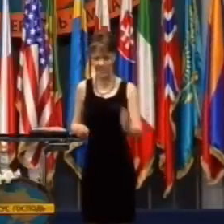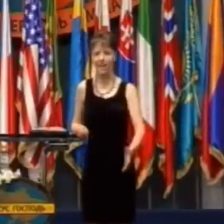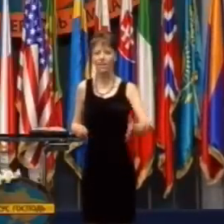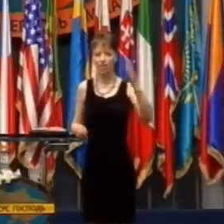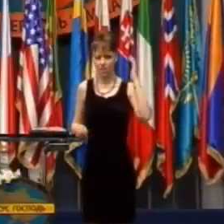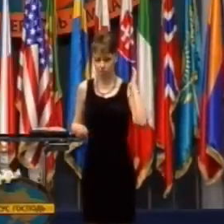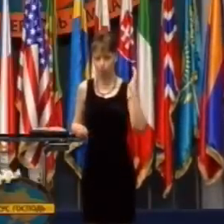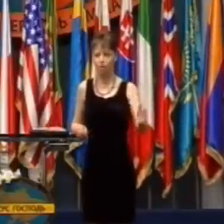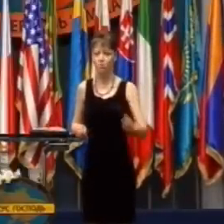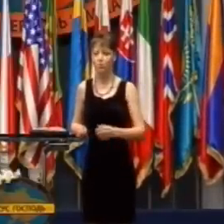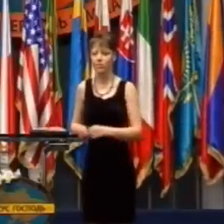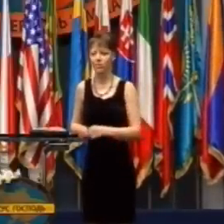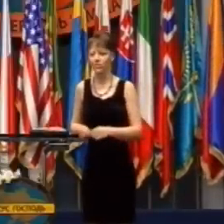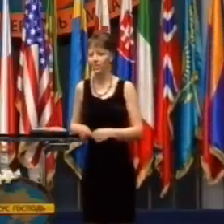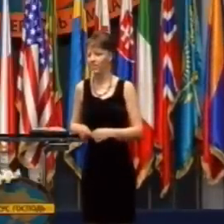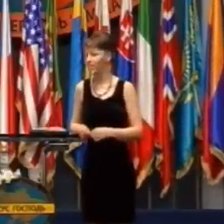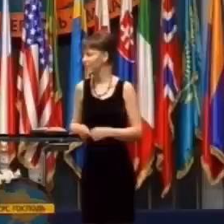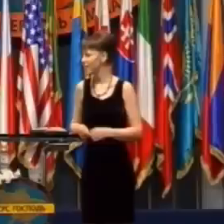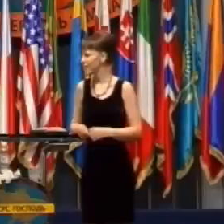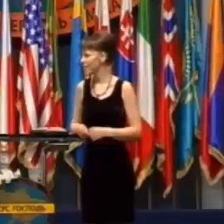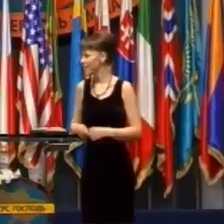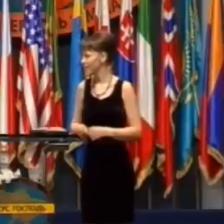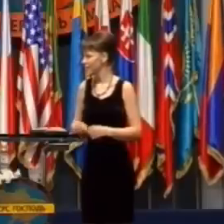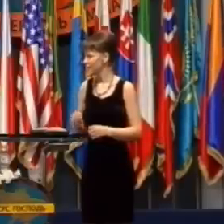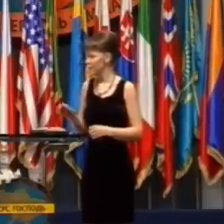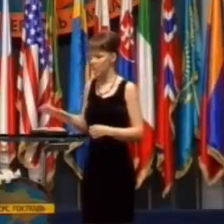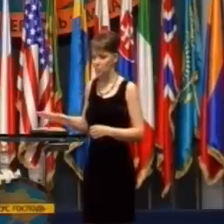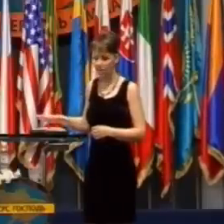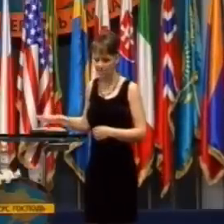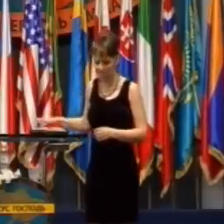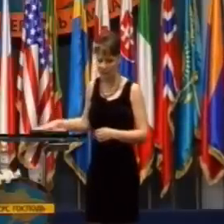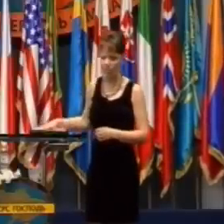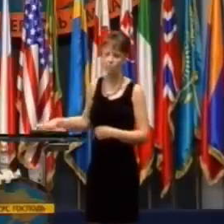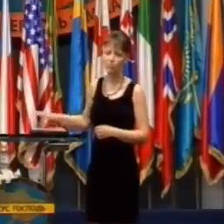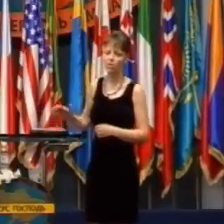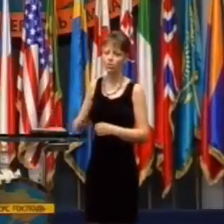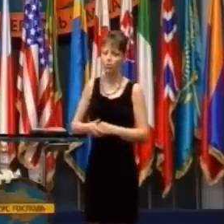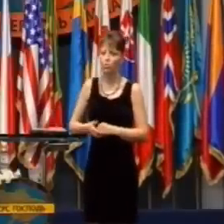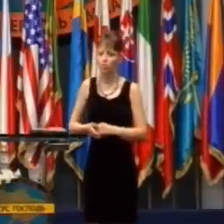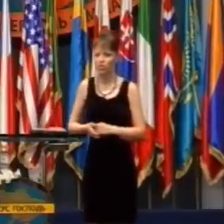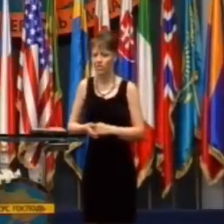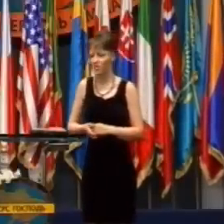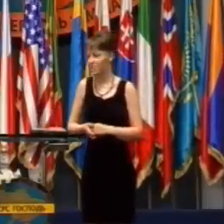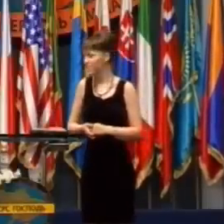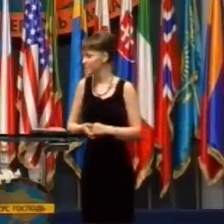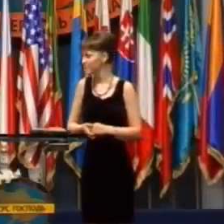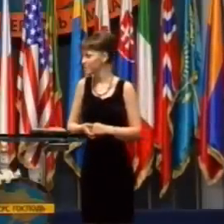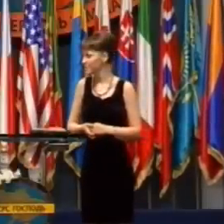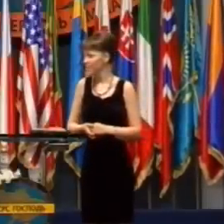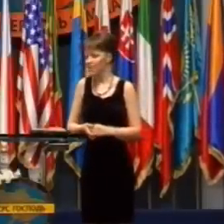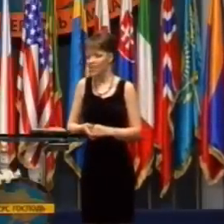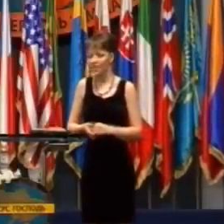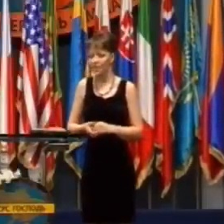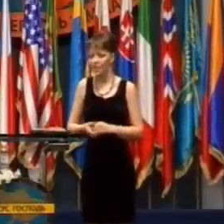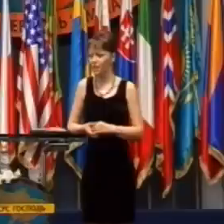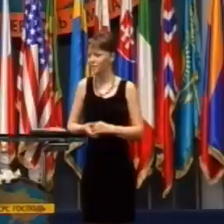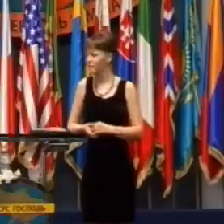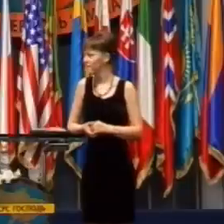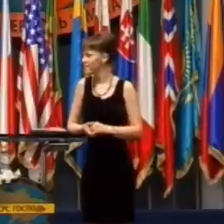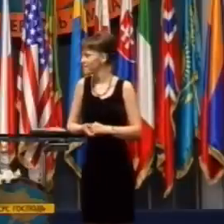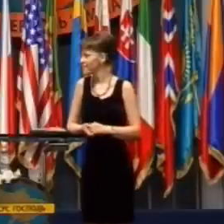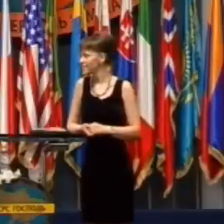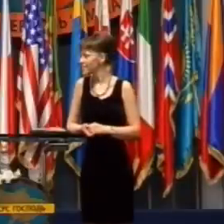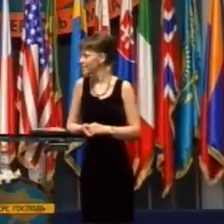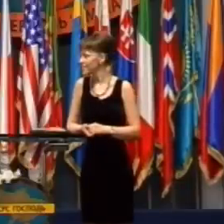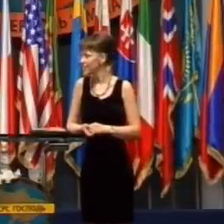Tak som sa postavil a kázal. A ukazoval som v Božom slove, ako sa vás,